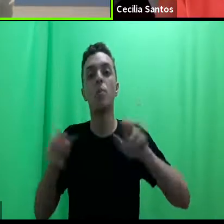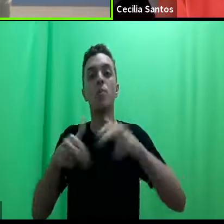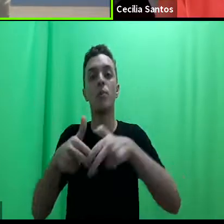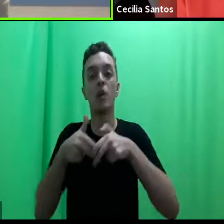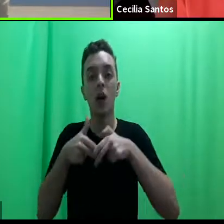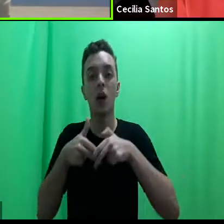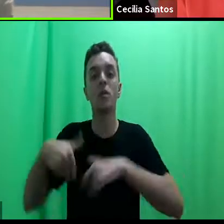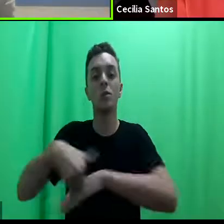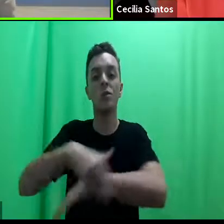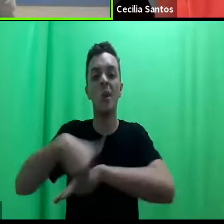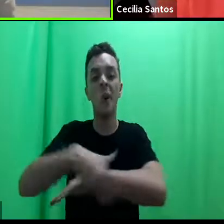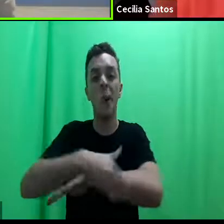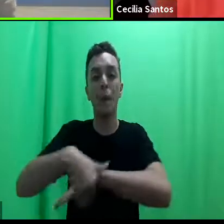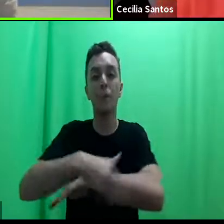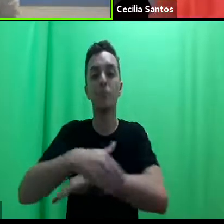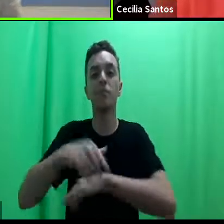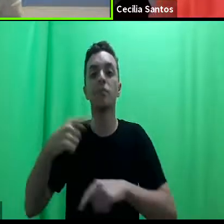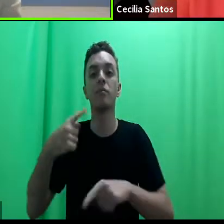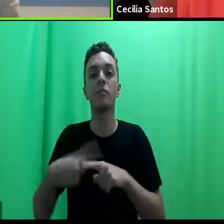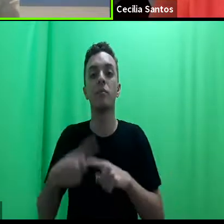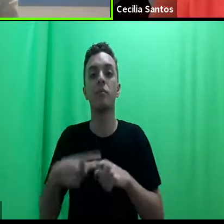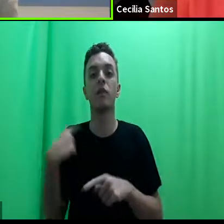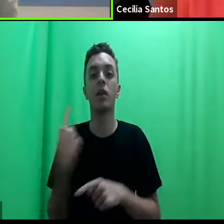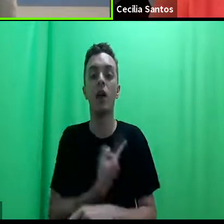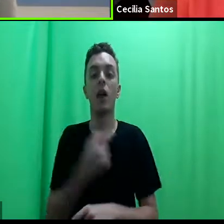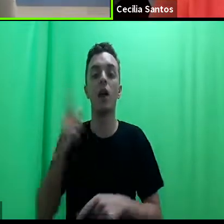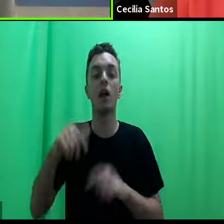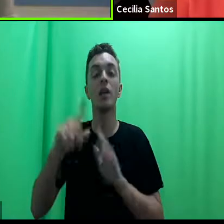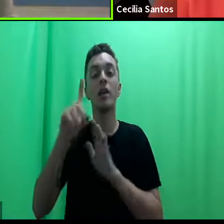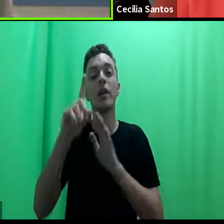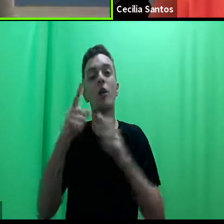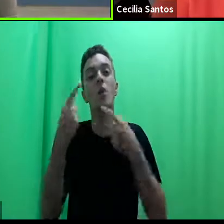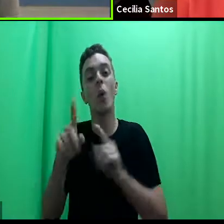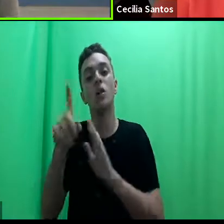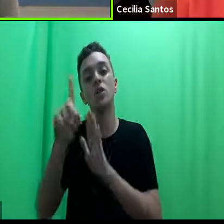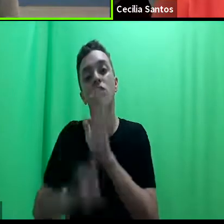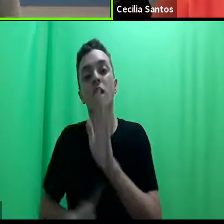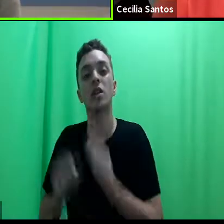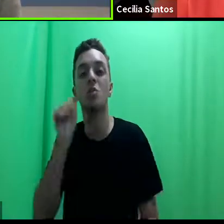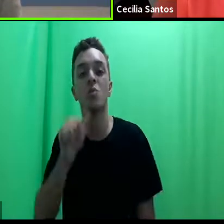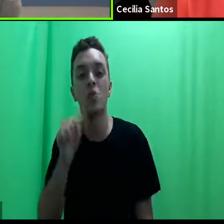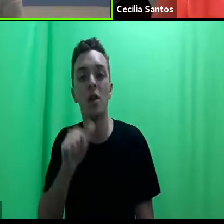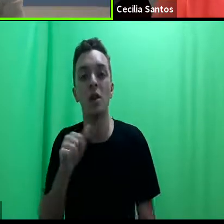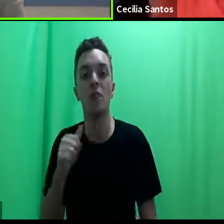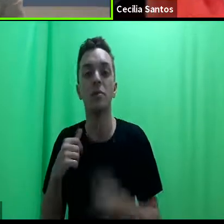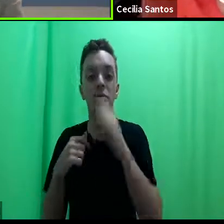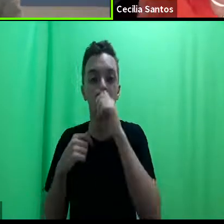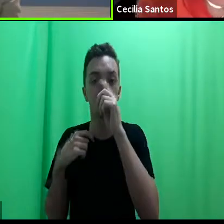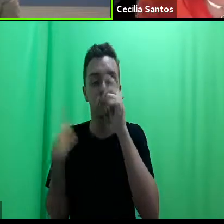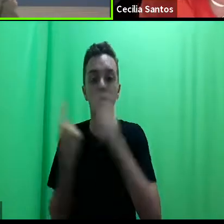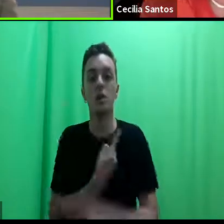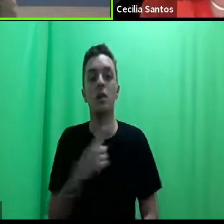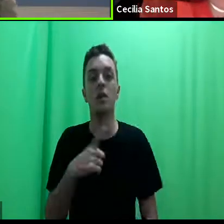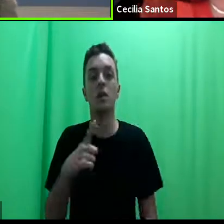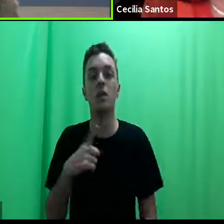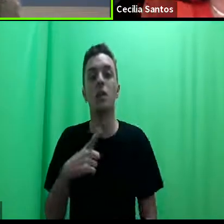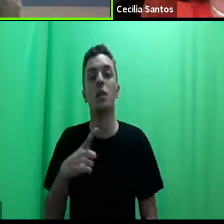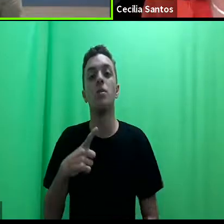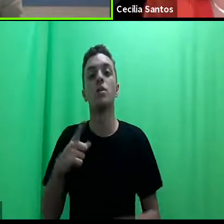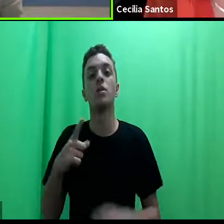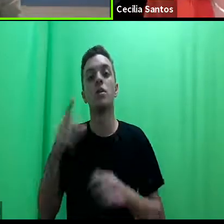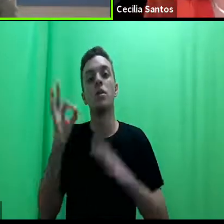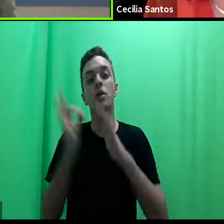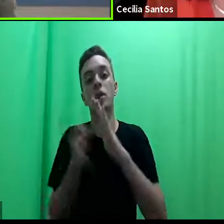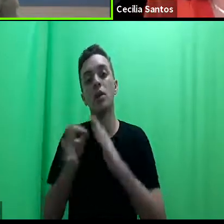atuação do judiciário que acaba por separar, violar direitos das mulheres, que a gente também tem a sorte de ter a Clínica de Direitos Humanos da